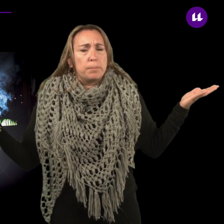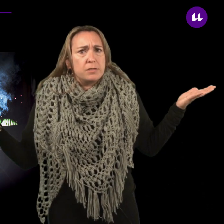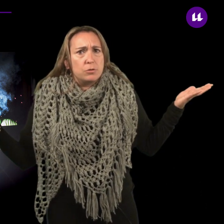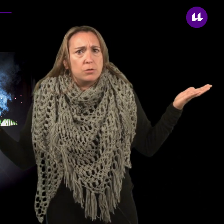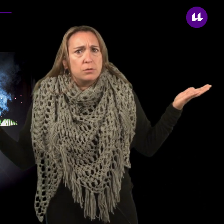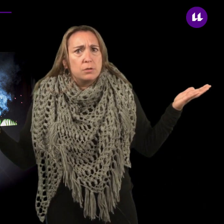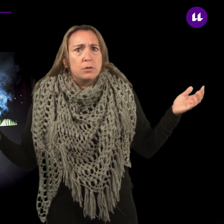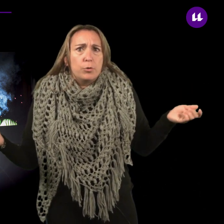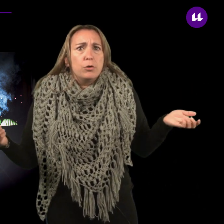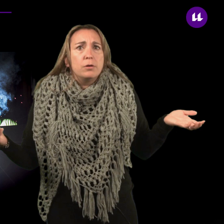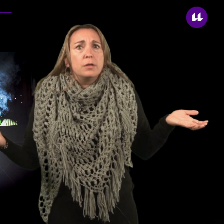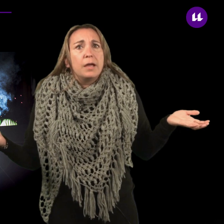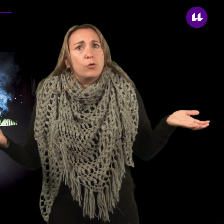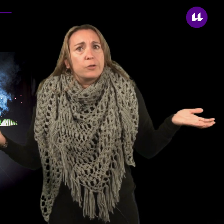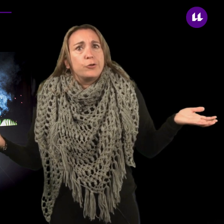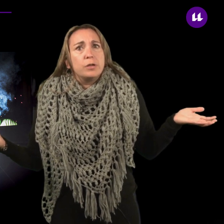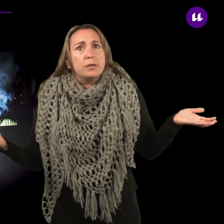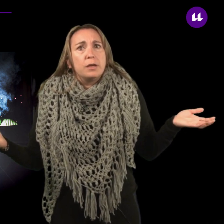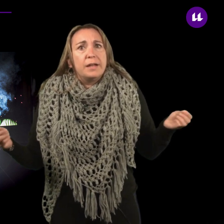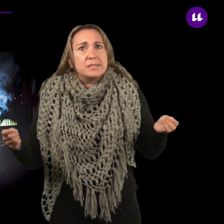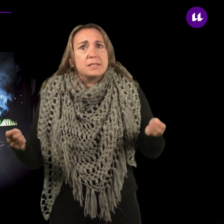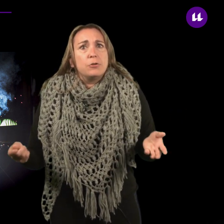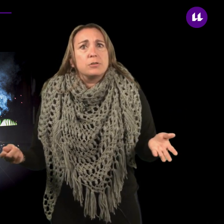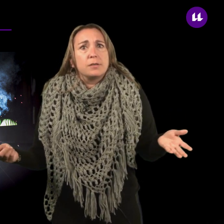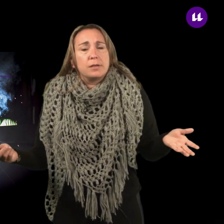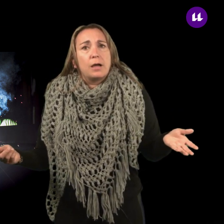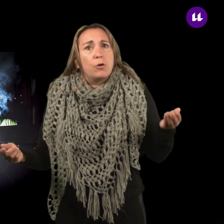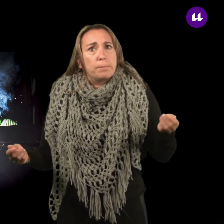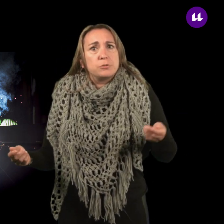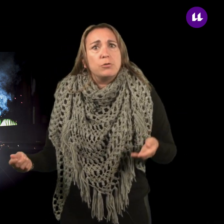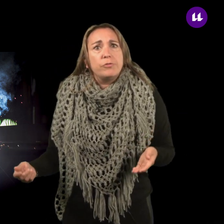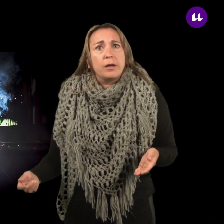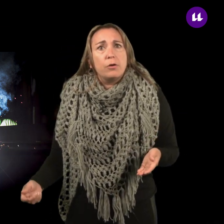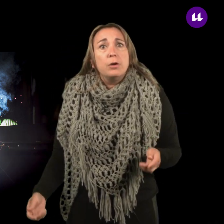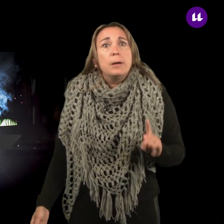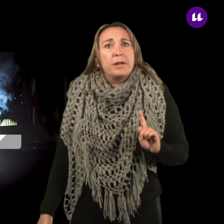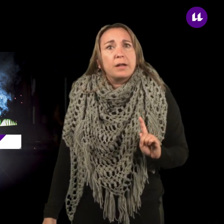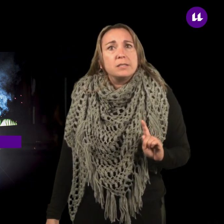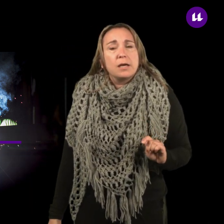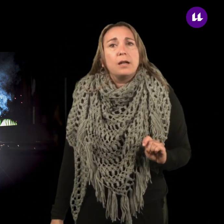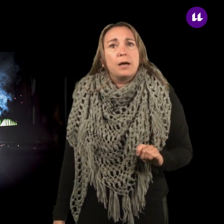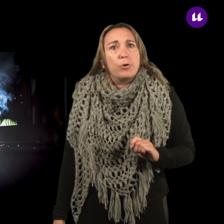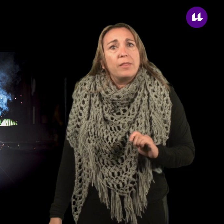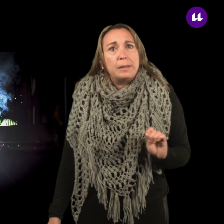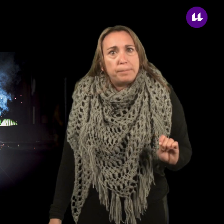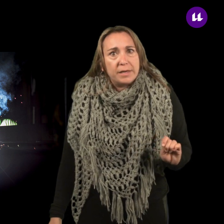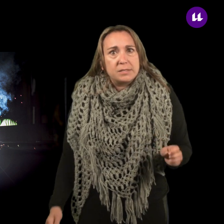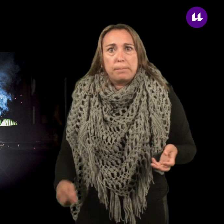espacios? Bueno, en ocasiones es necesario acceder a los espacios confinados para realizar labores de limpieza,